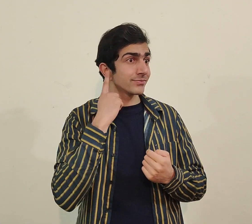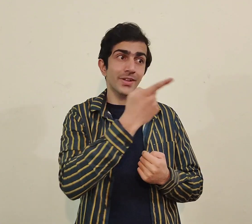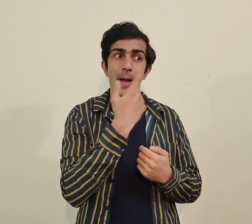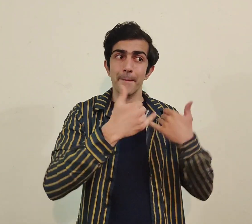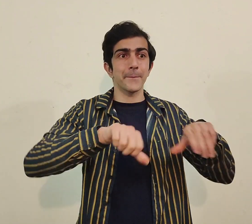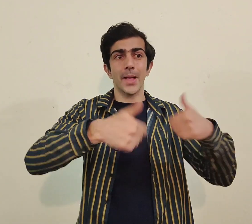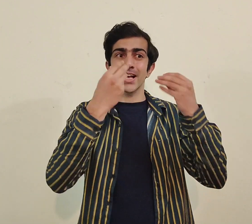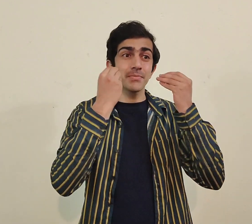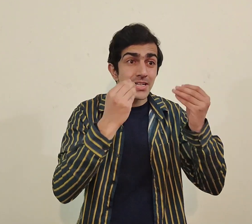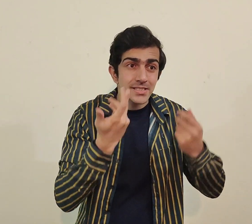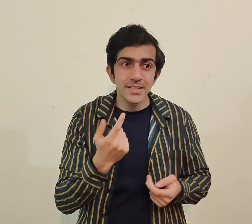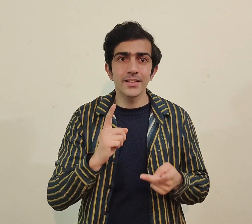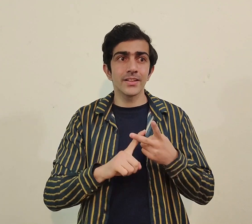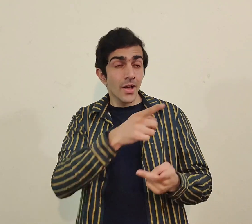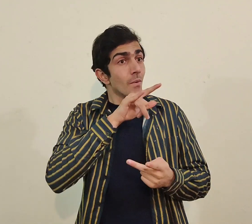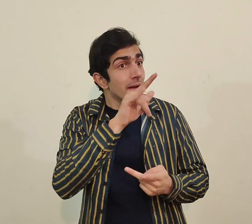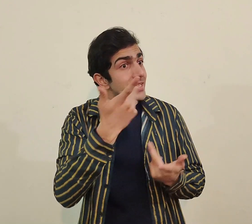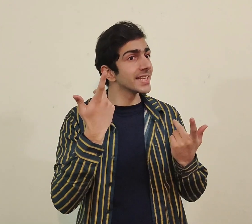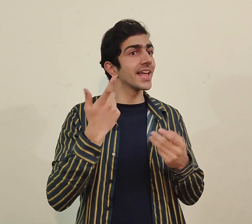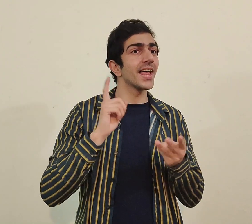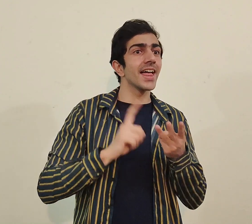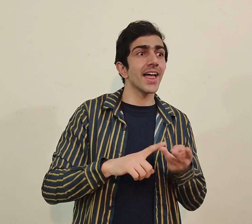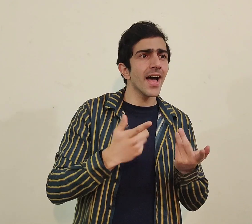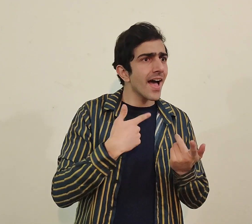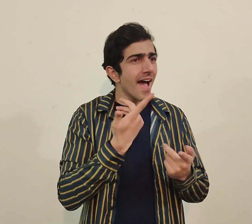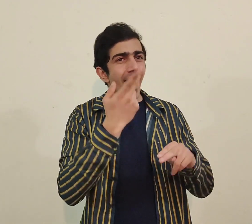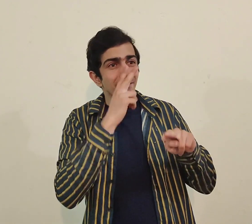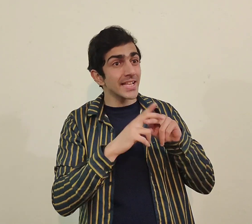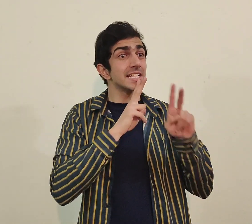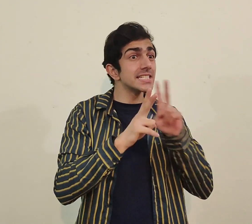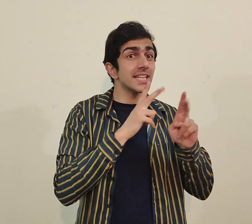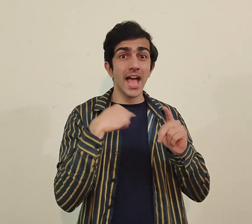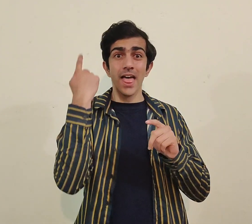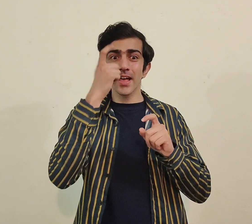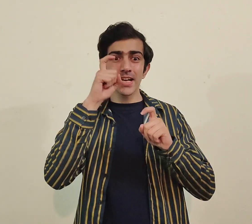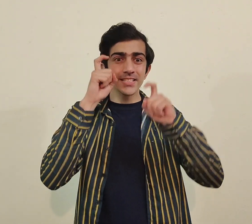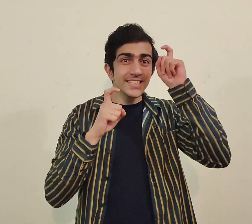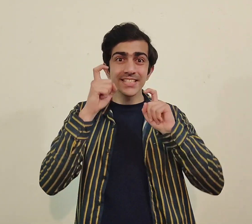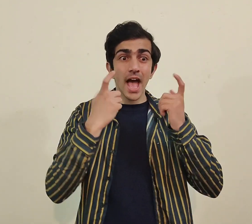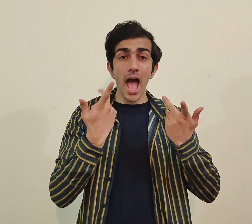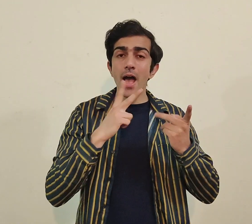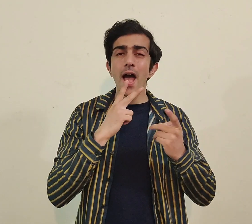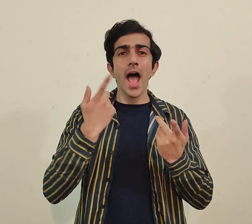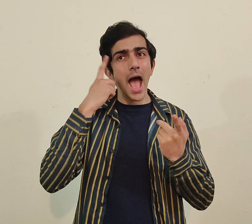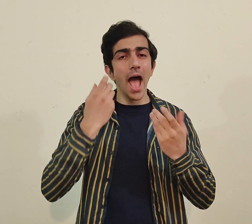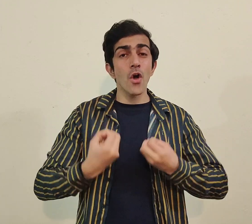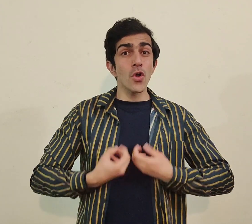مجھے بہت خوشی ہوئی ہے کہ آپ مباری آپ کو مباری کو پاس ہو گئے آپ by air سفر کیا یا اس طرح